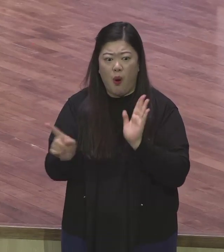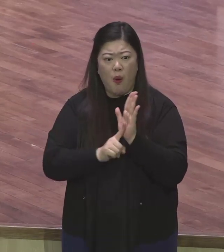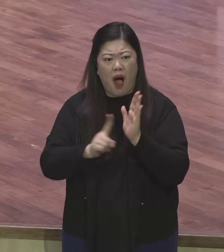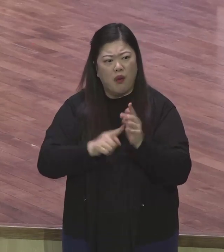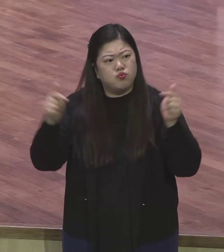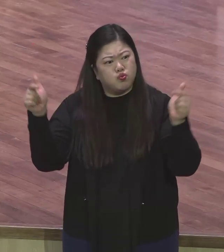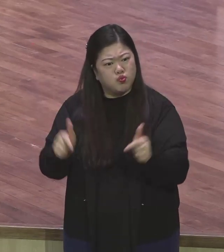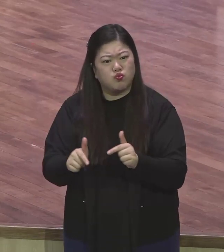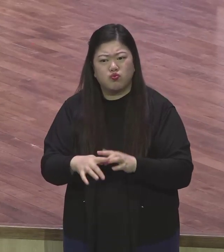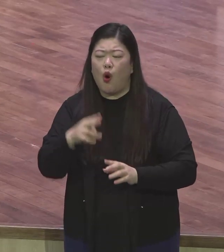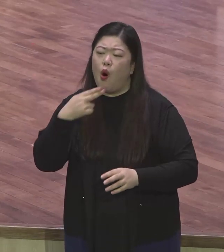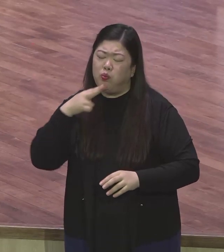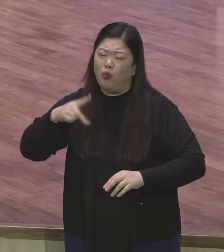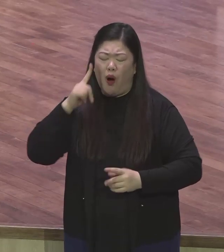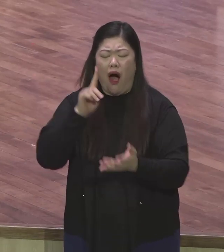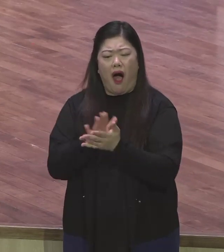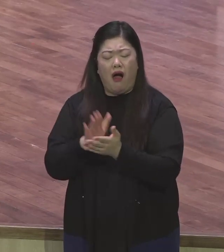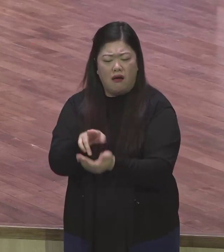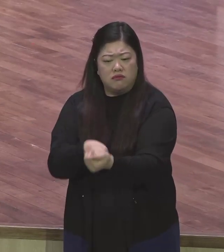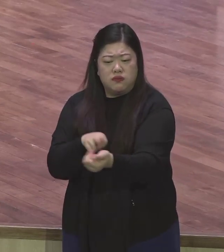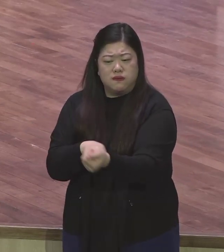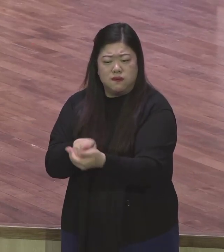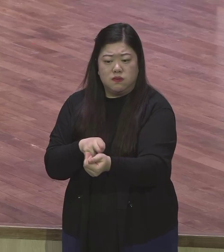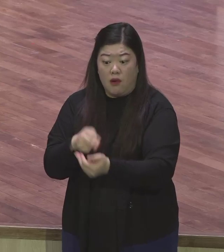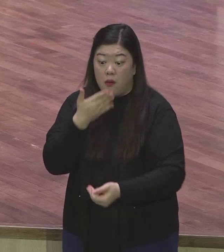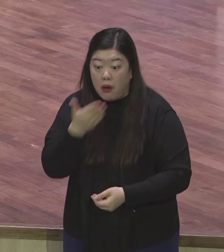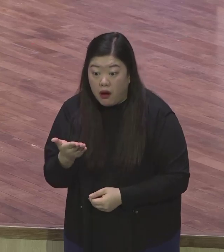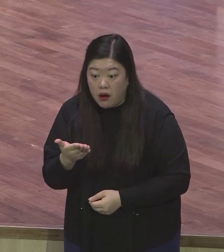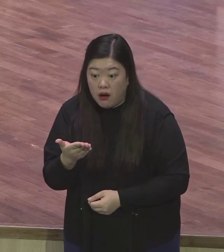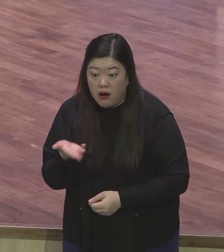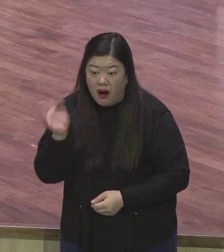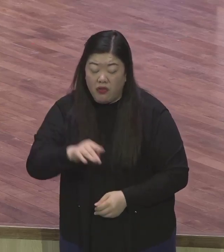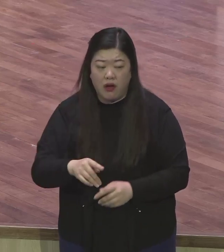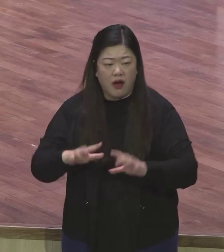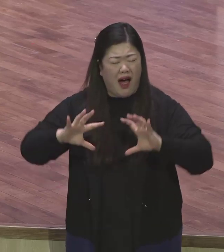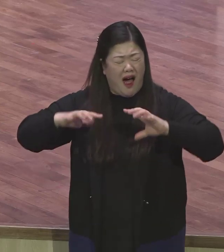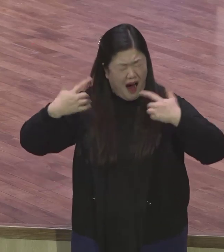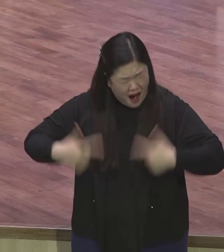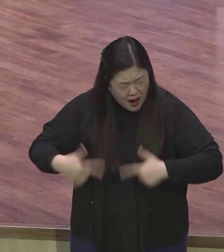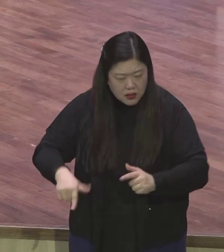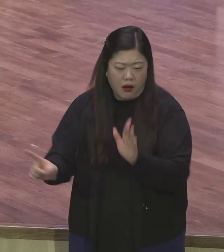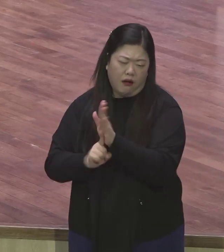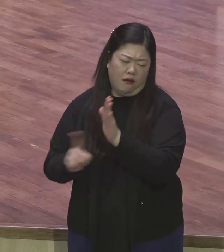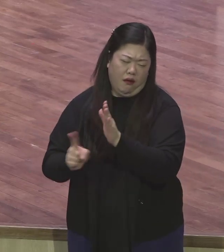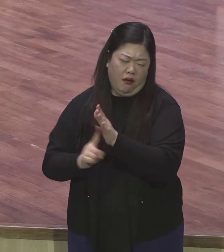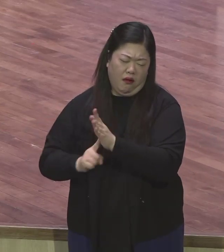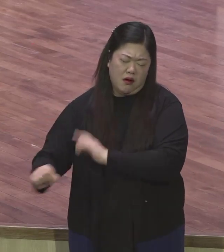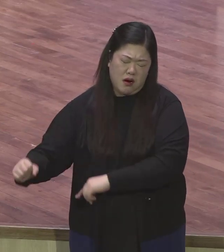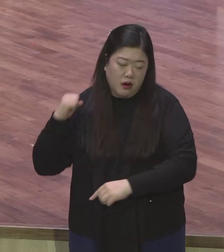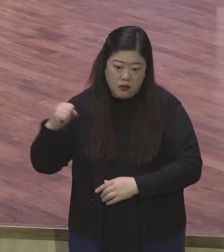없어요 그래서 어느 기자가 질문을 했습니다 코카콜라 회장님 지금